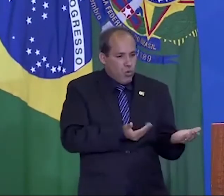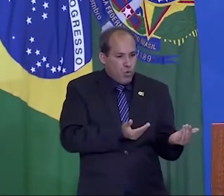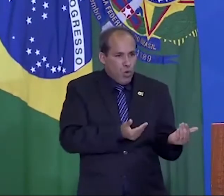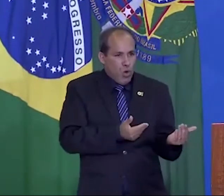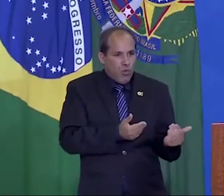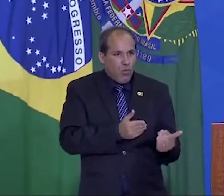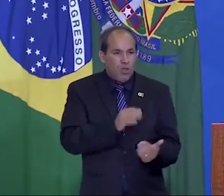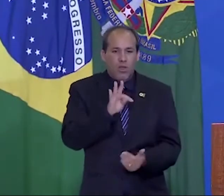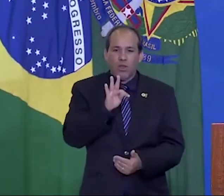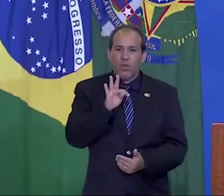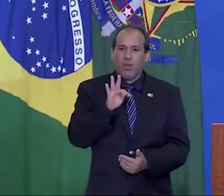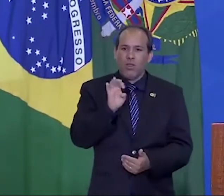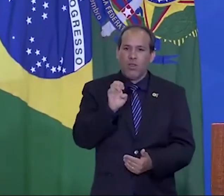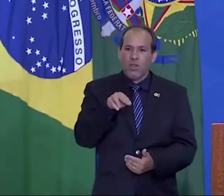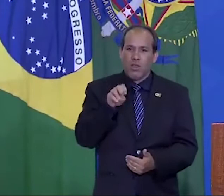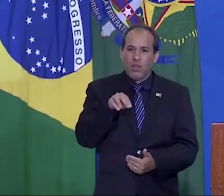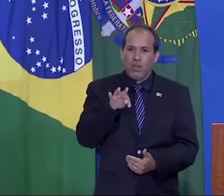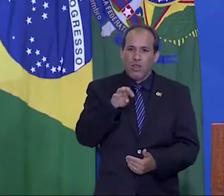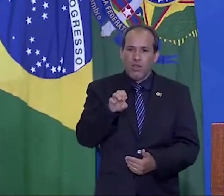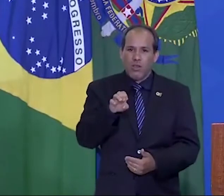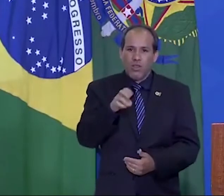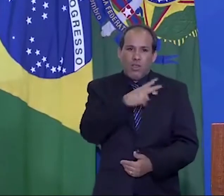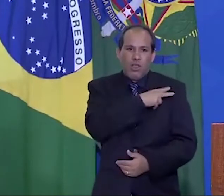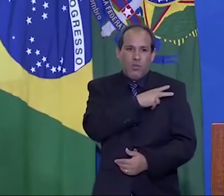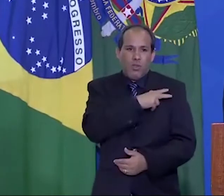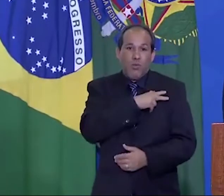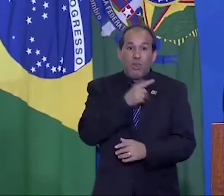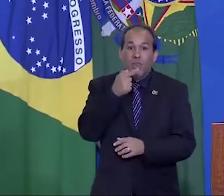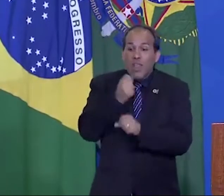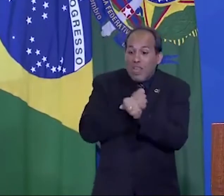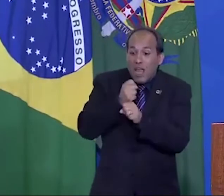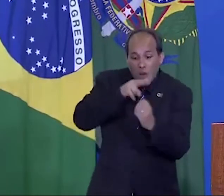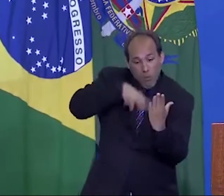capitão na fronteira. Levei sete anos para lê-lo.